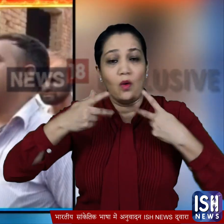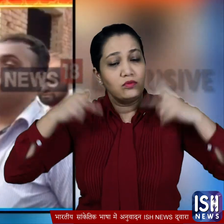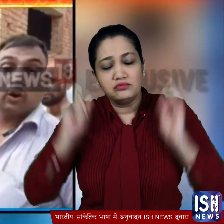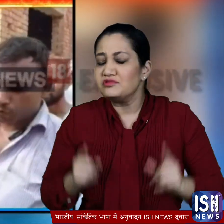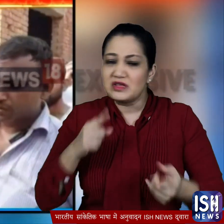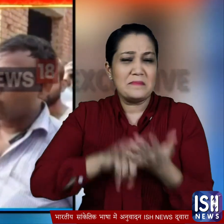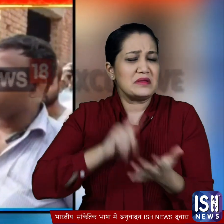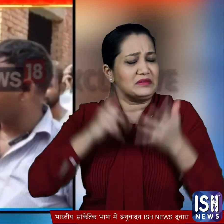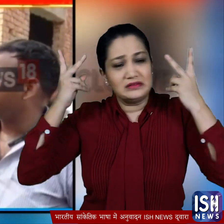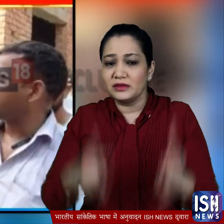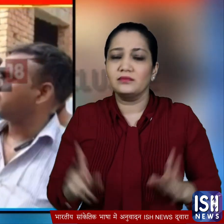लोग अपनी मांग से टस से मस नहीं हुए